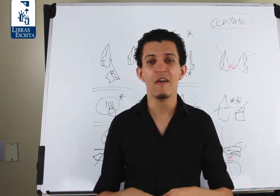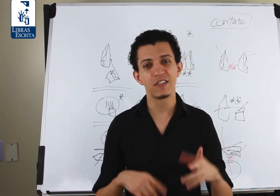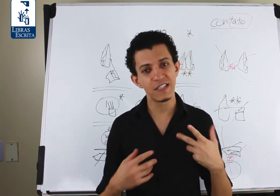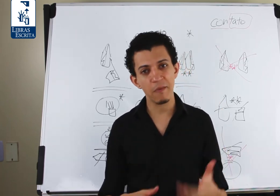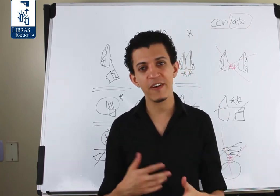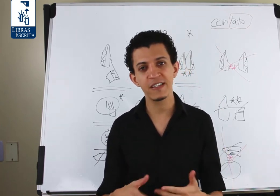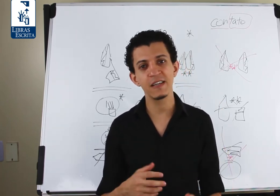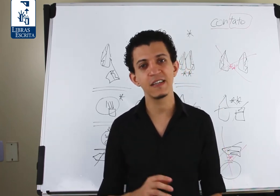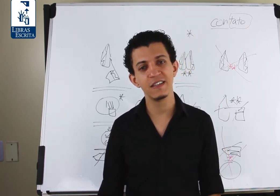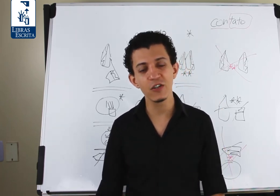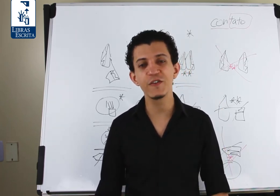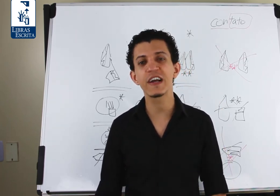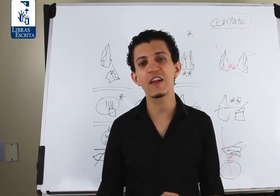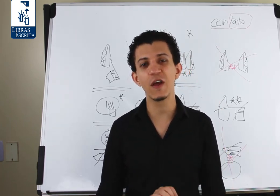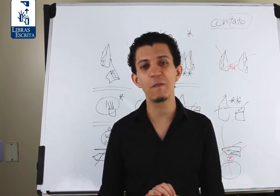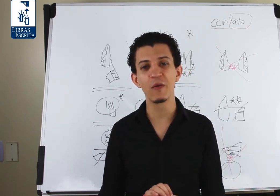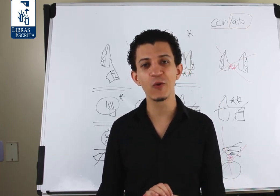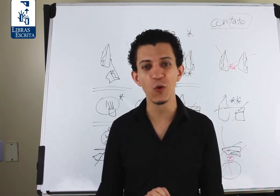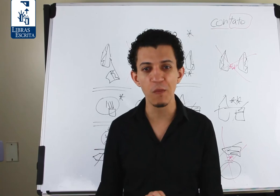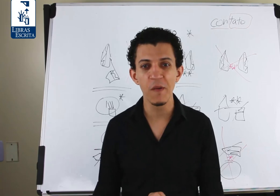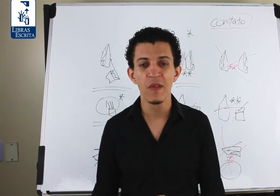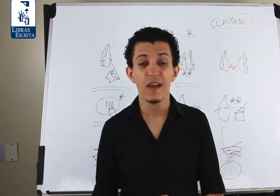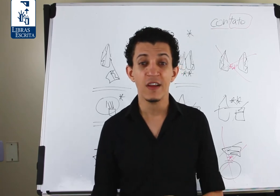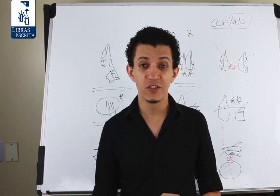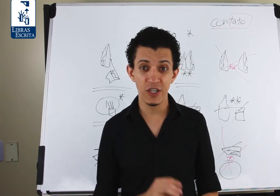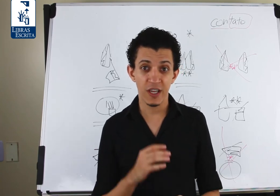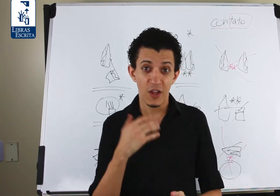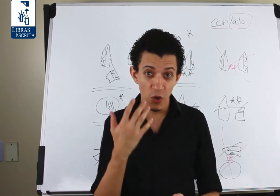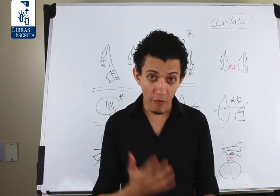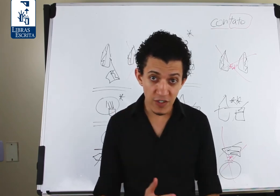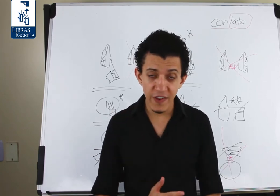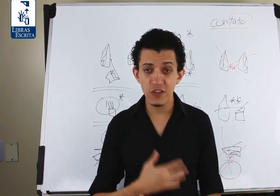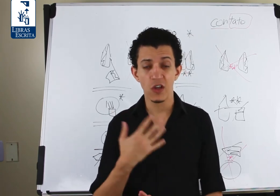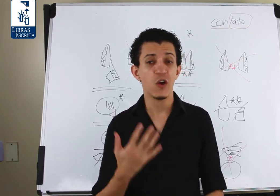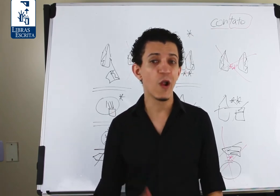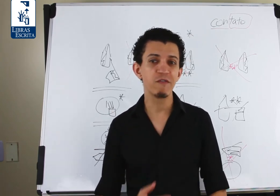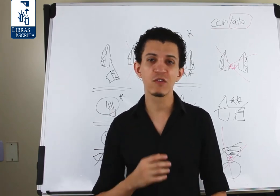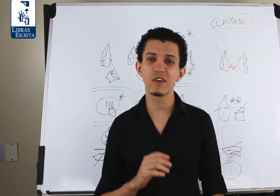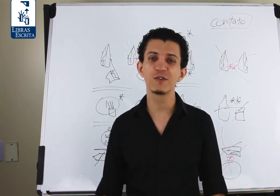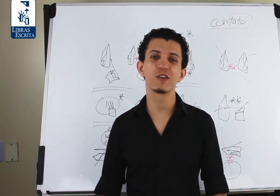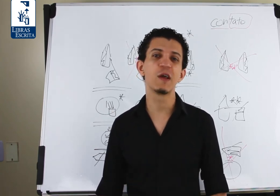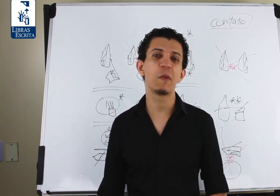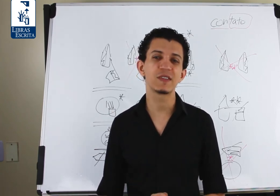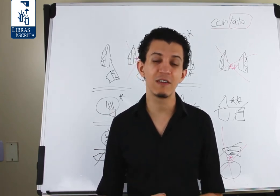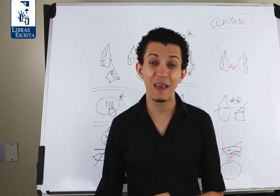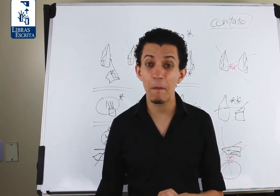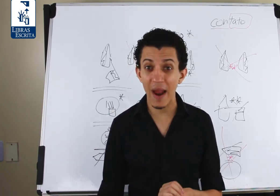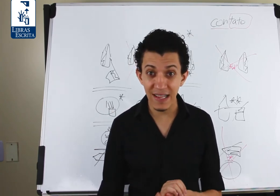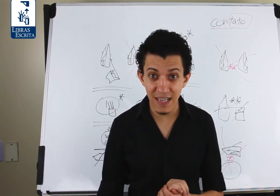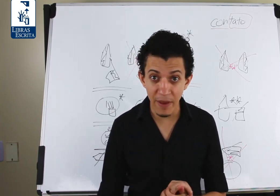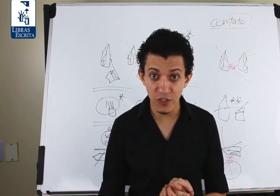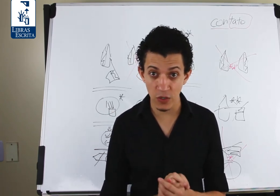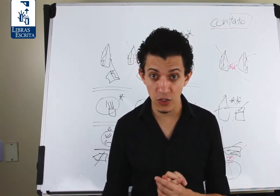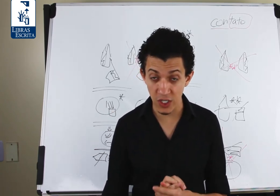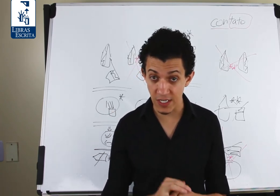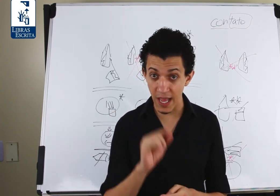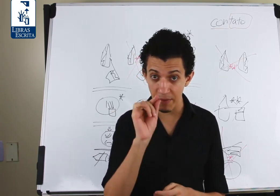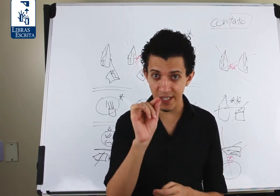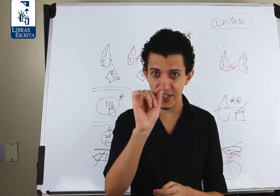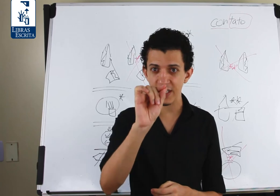você sempre vai ser notificado aí pelo YouTube de novos vídeos, novos conteúdos que eu tenho postado aqui praticamente todos os dias. Lembre-se de